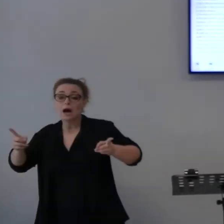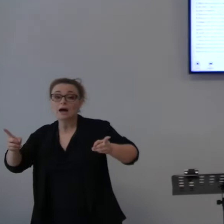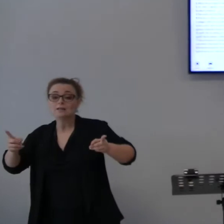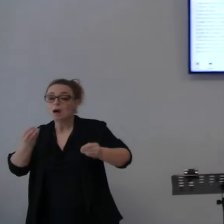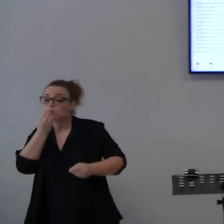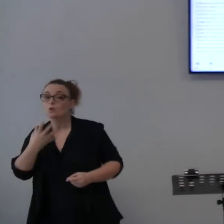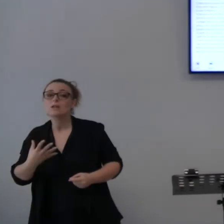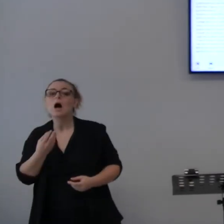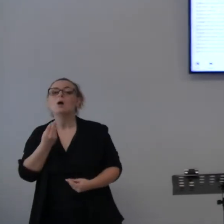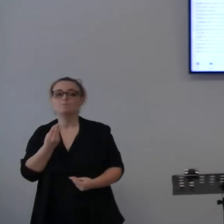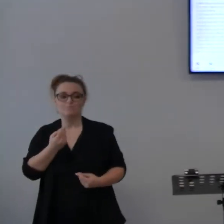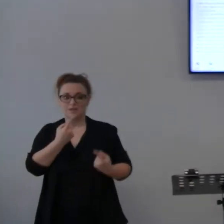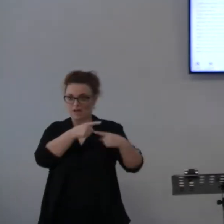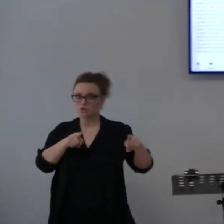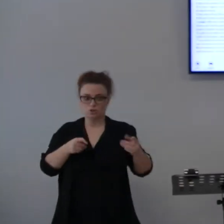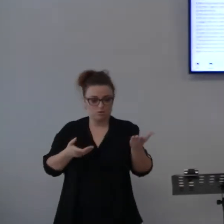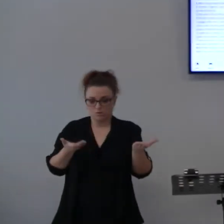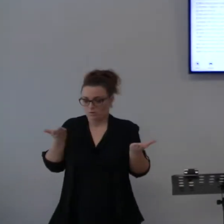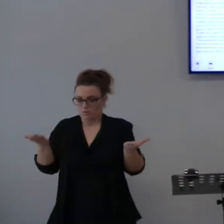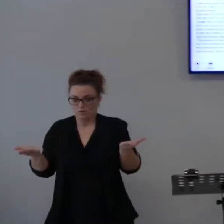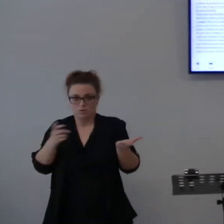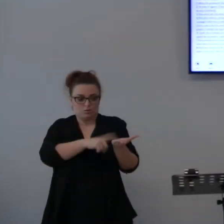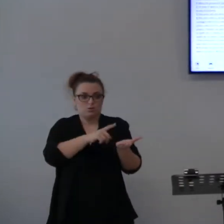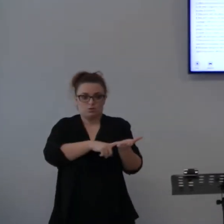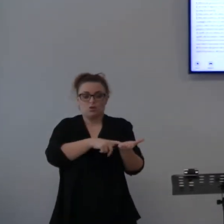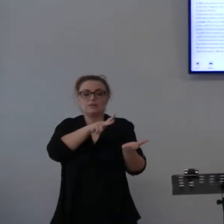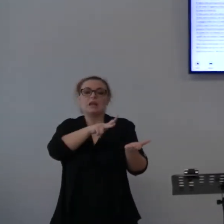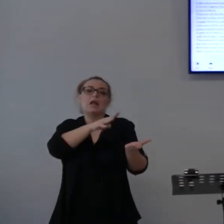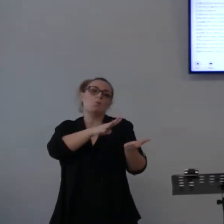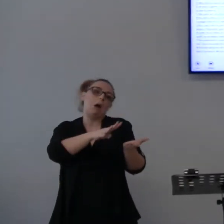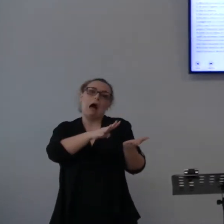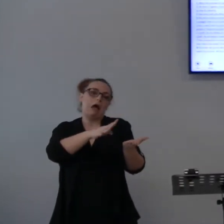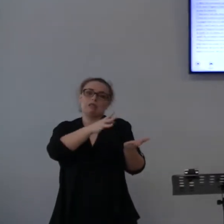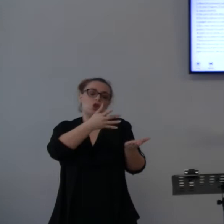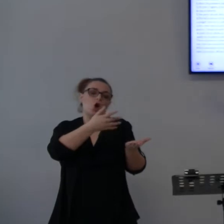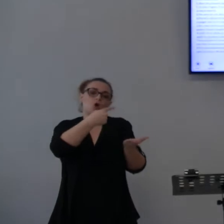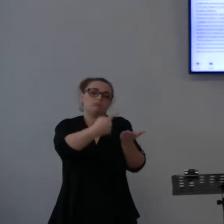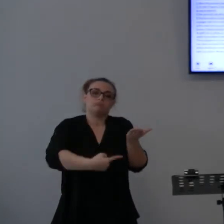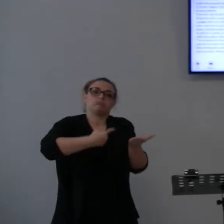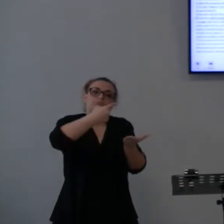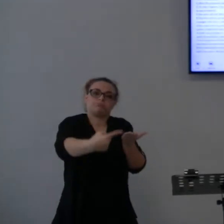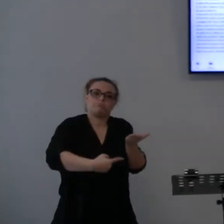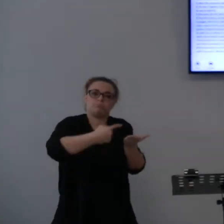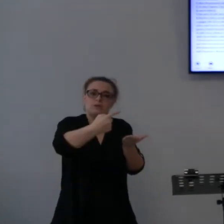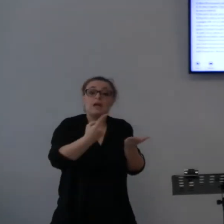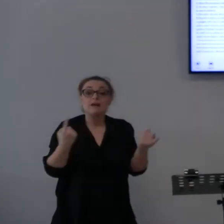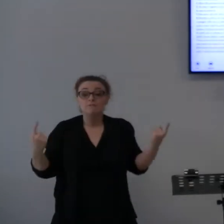Lui è in grado di essere arrabbiato per 3-4 generazioni, se qualcuno lo fa arrabbiare. Ma